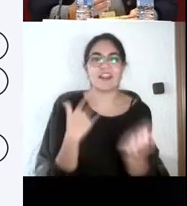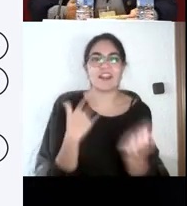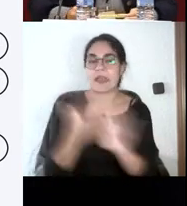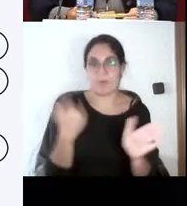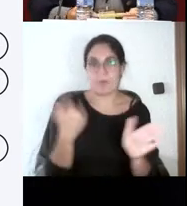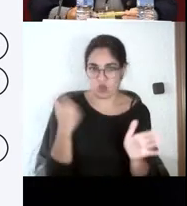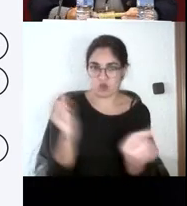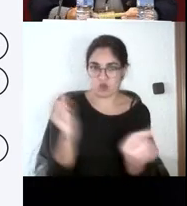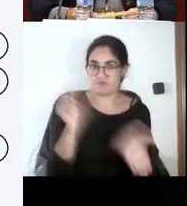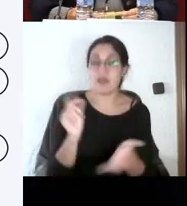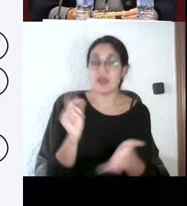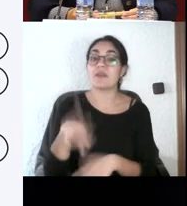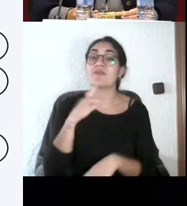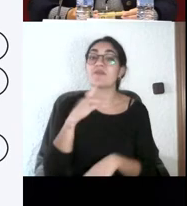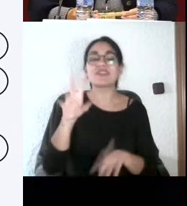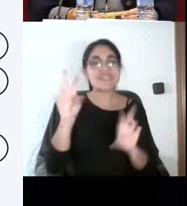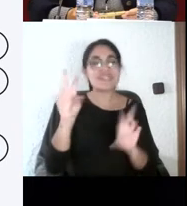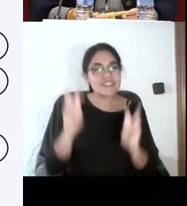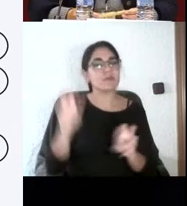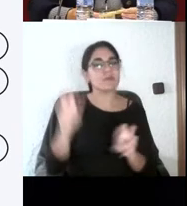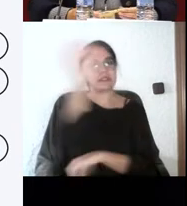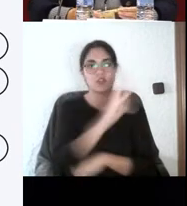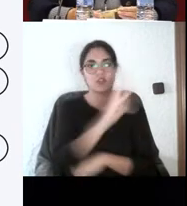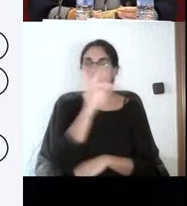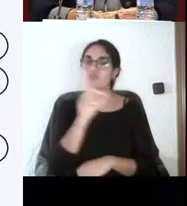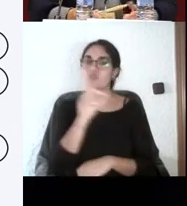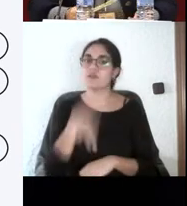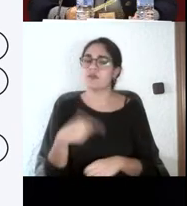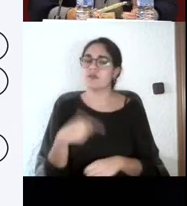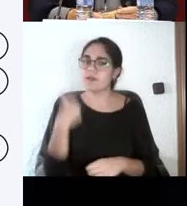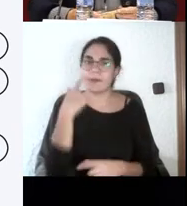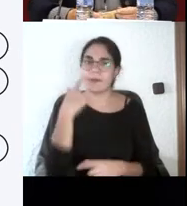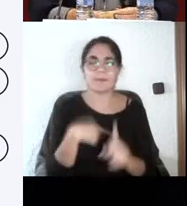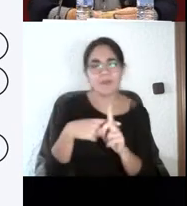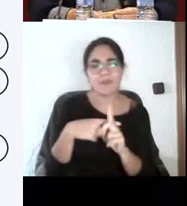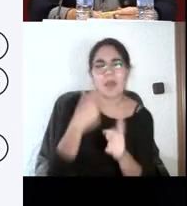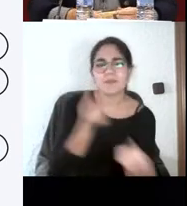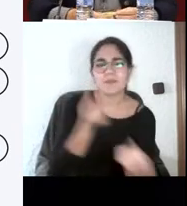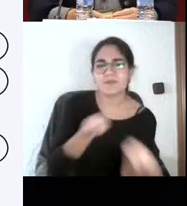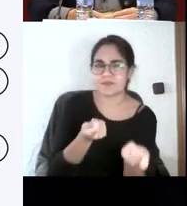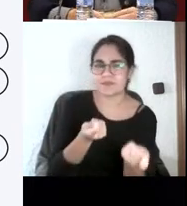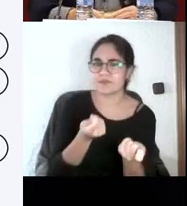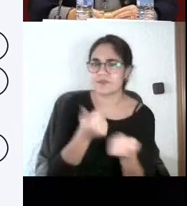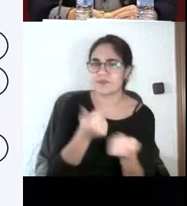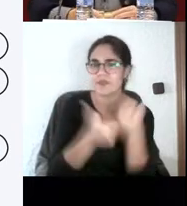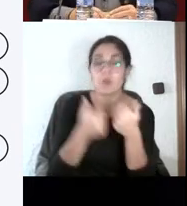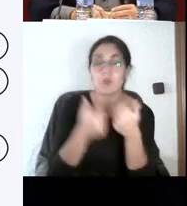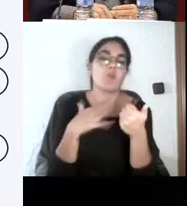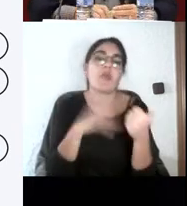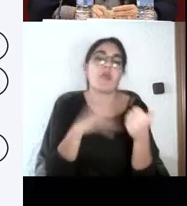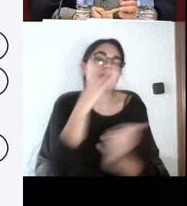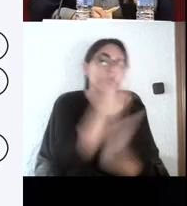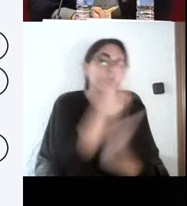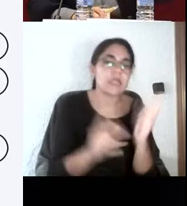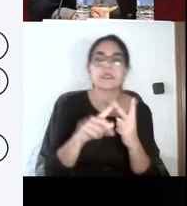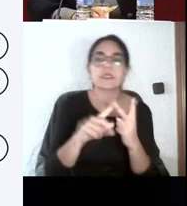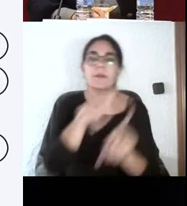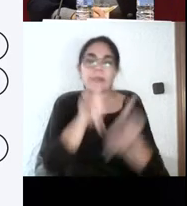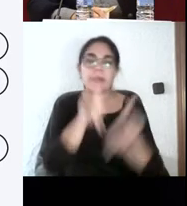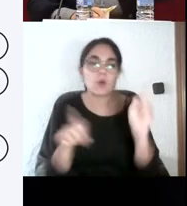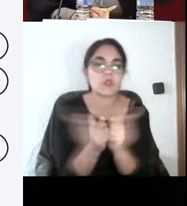medir esa base teórica, esa base de los conocimientos, a veces con un test o con unas preguntas o con un desarrollo.